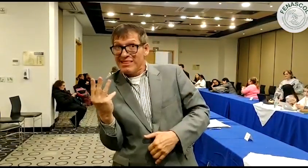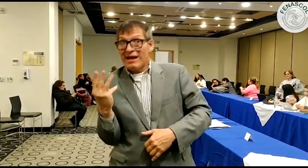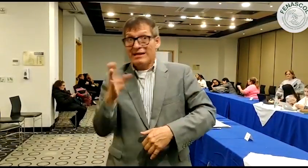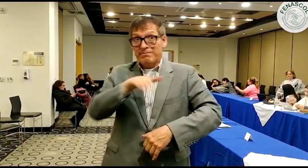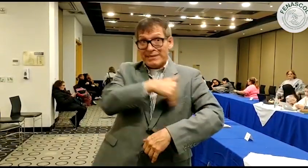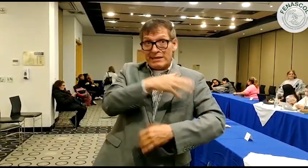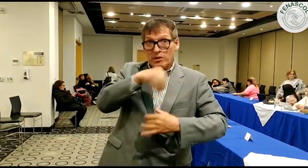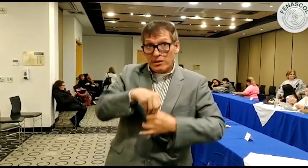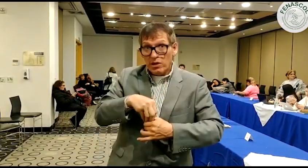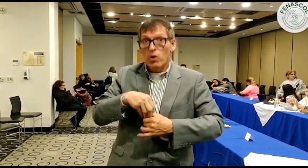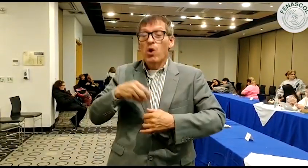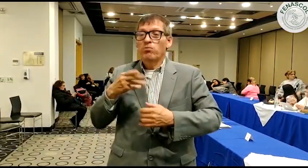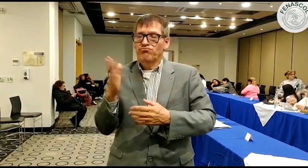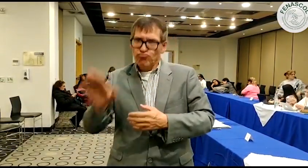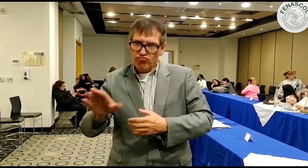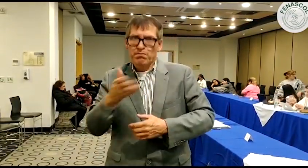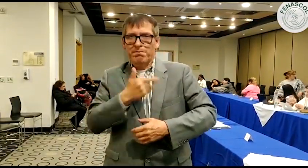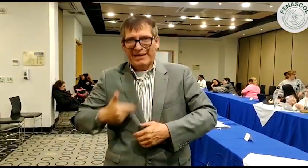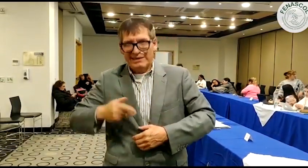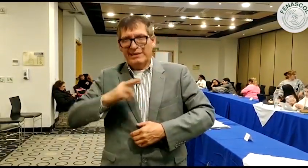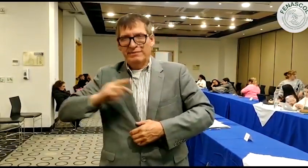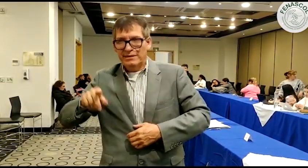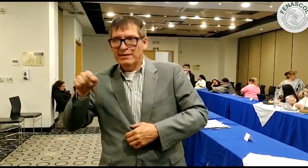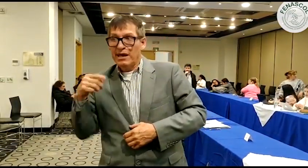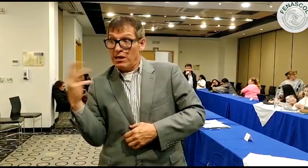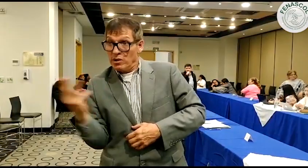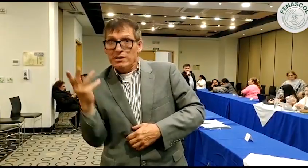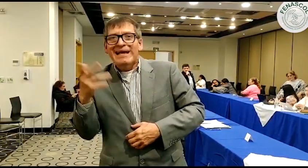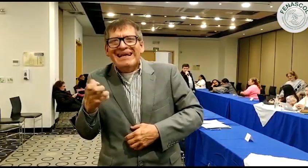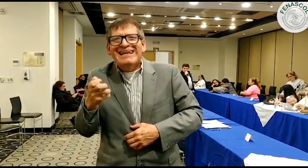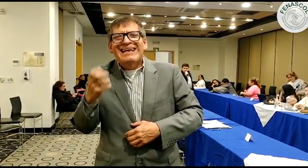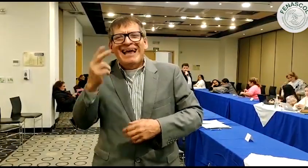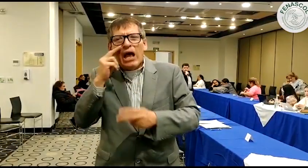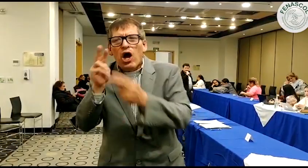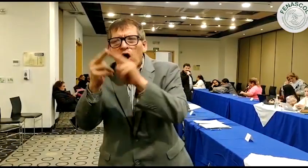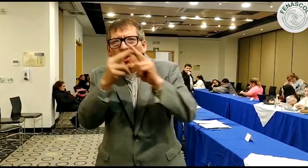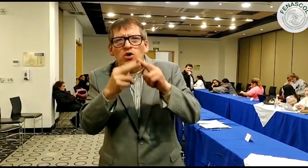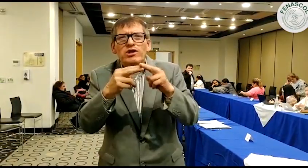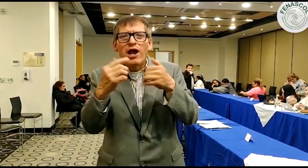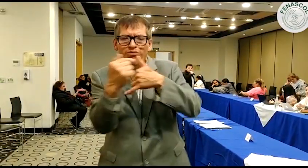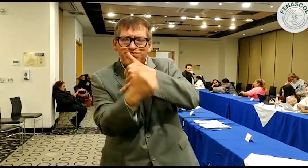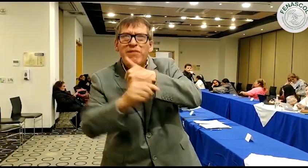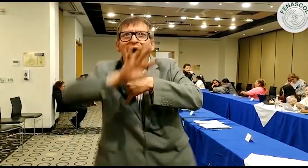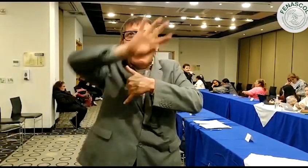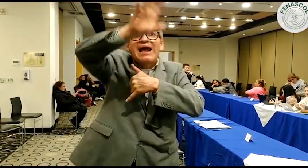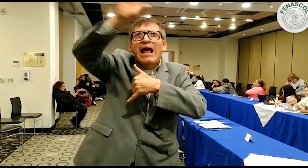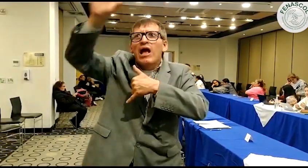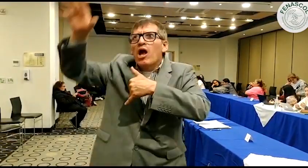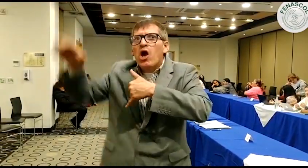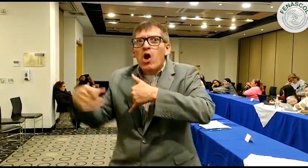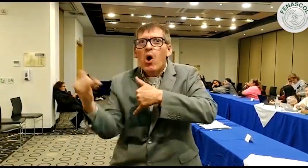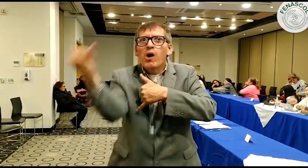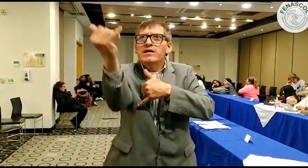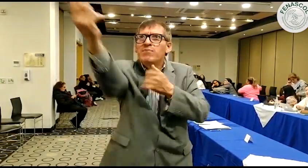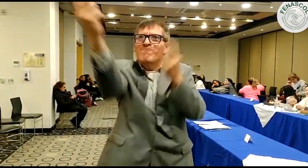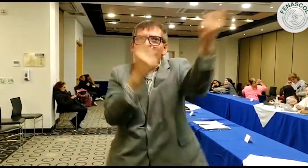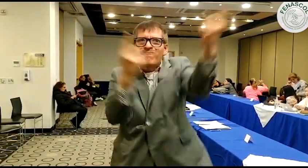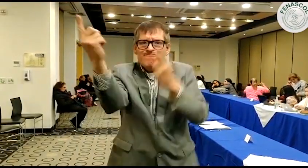Desarrollo Nacional. Es por eso que las tres entidades mencionadas quieren conocer toda esta información